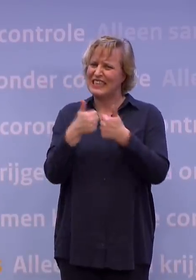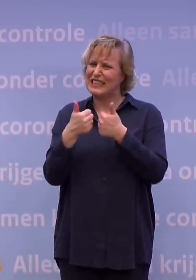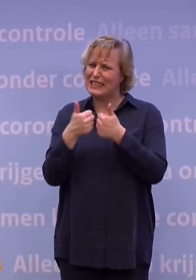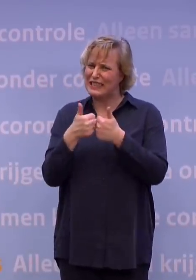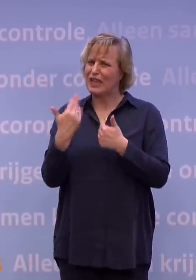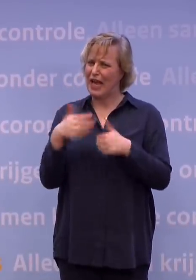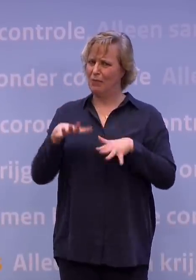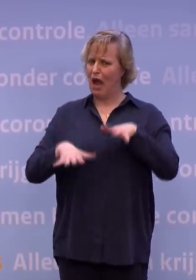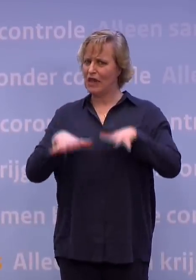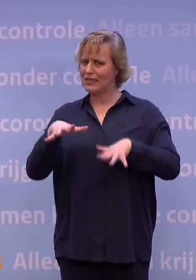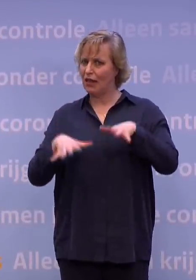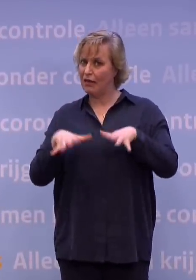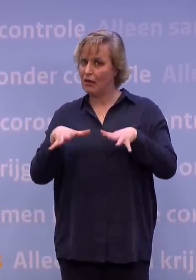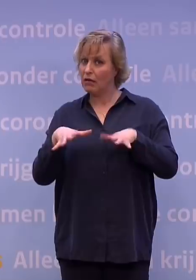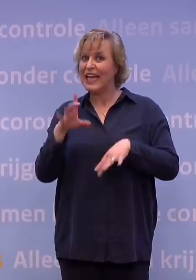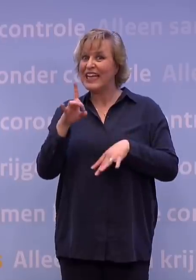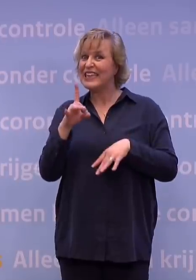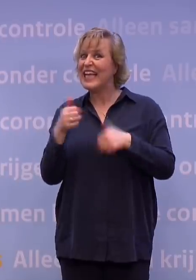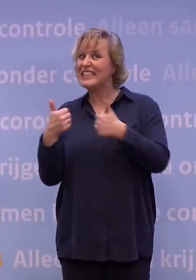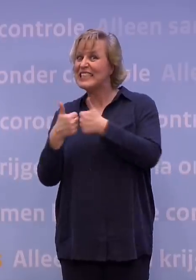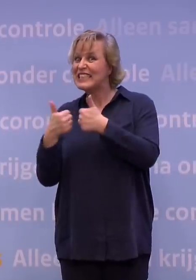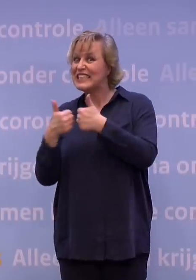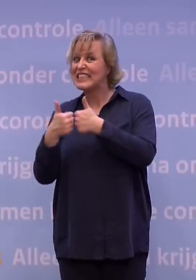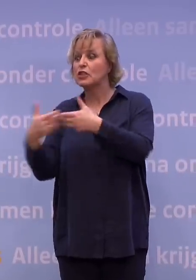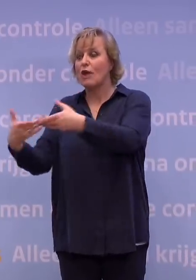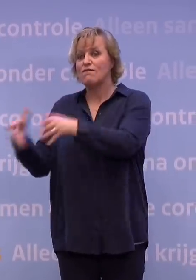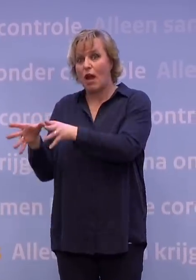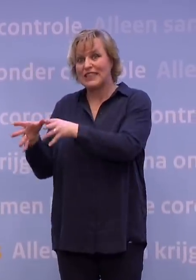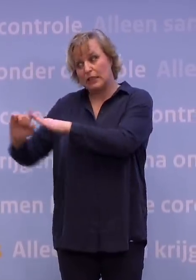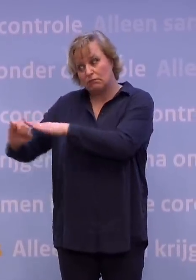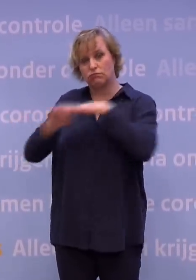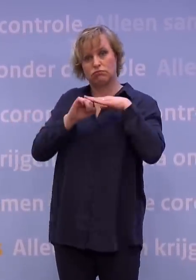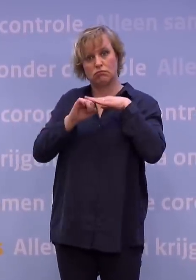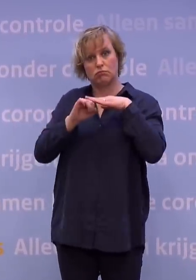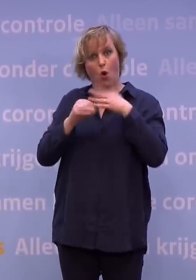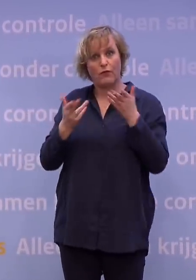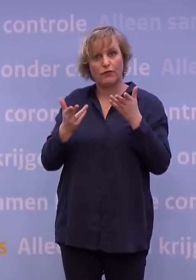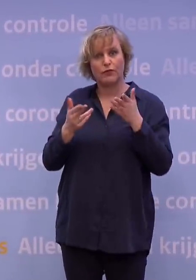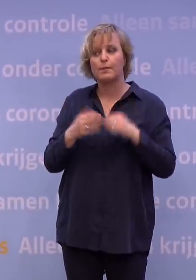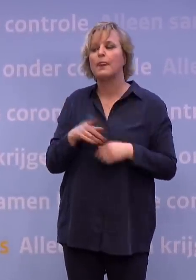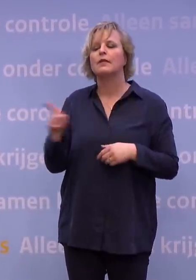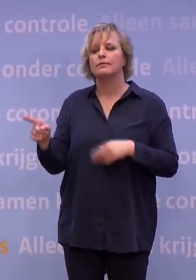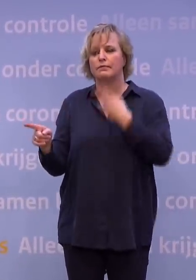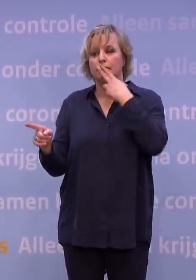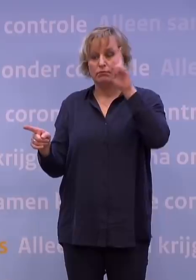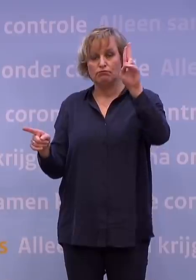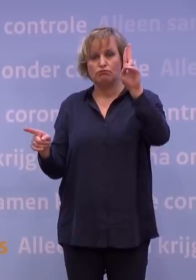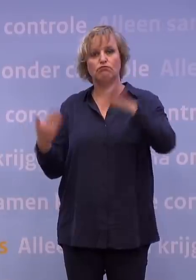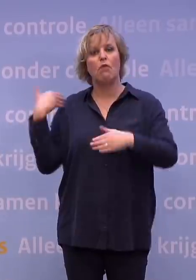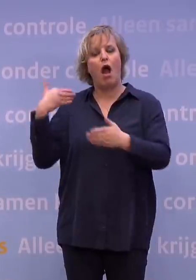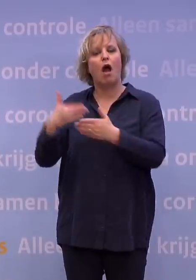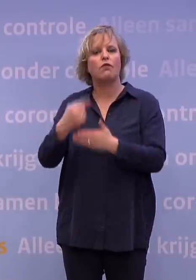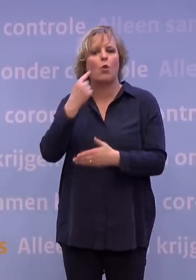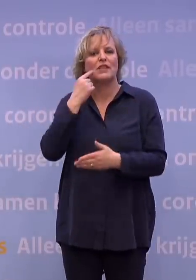aarzelingen. Heeft u dan ook de D66-fractie achter dit besluit gekregen? Nou, is, laat ik er heel open over zijn. Er is de afgelopen dagen natuurlijk